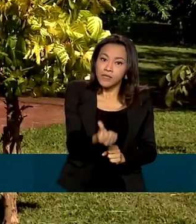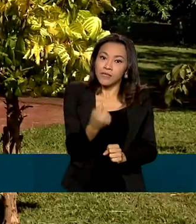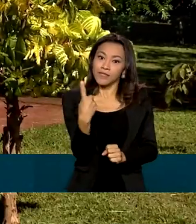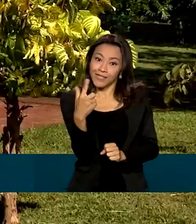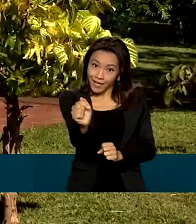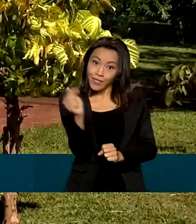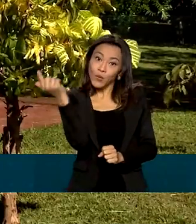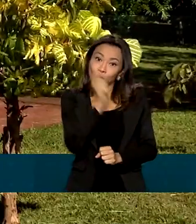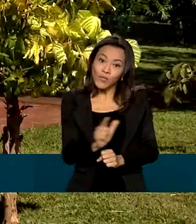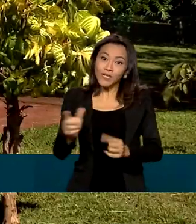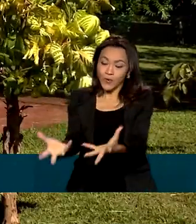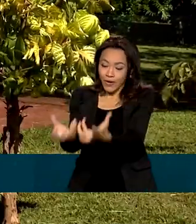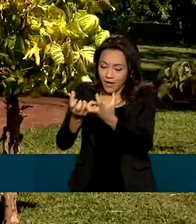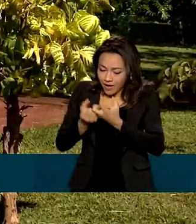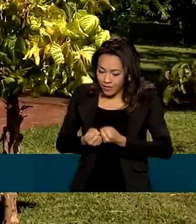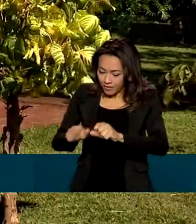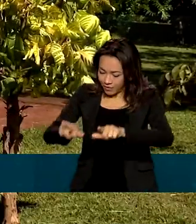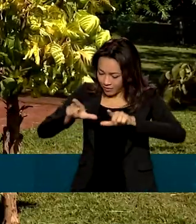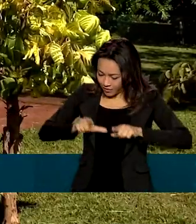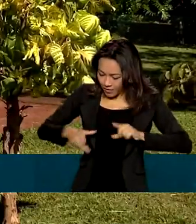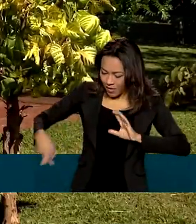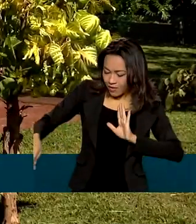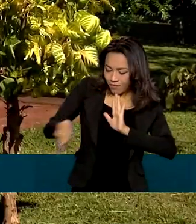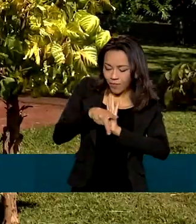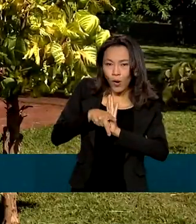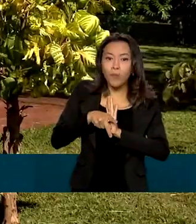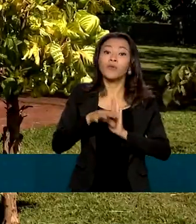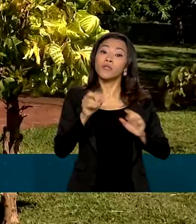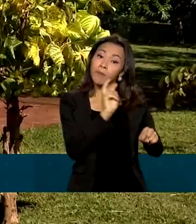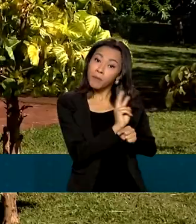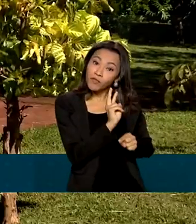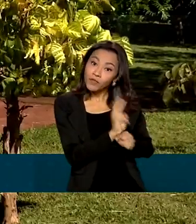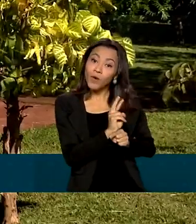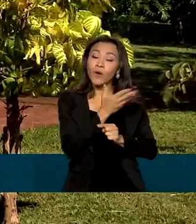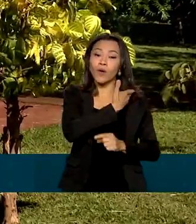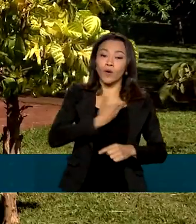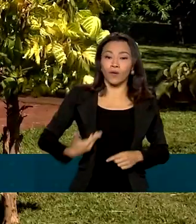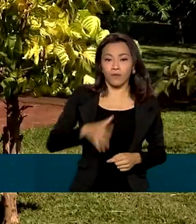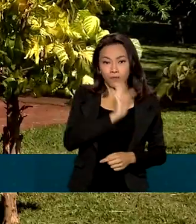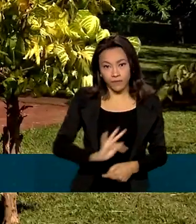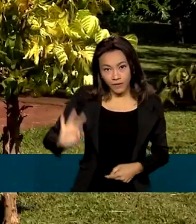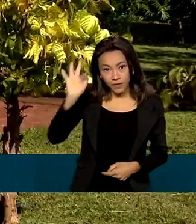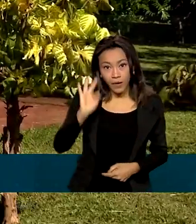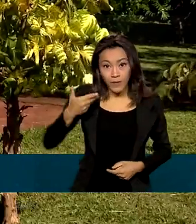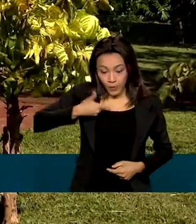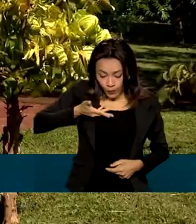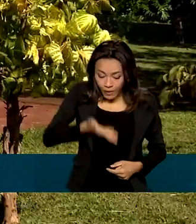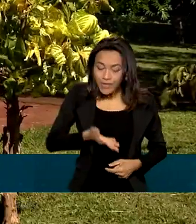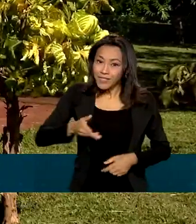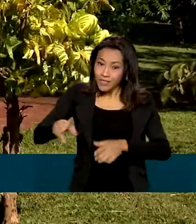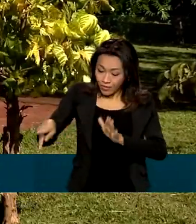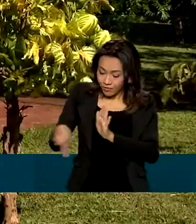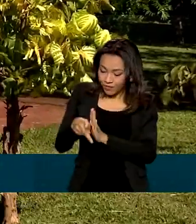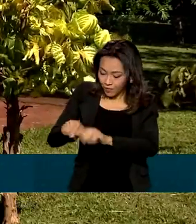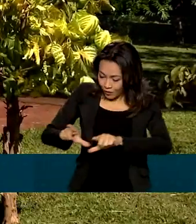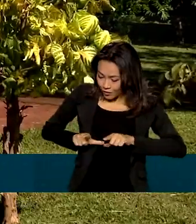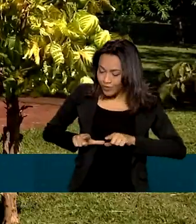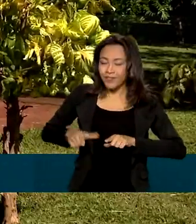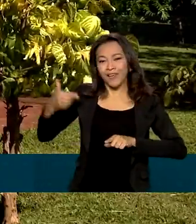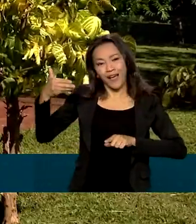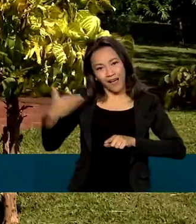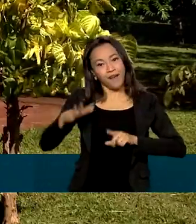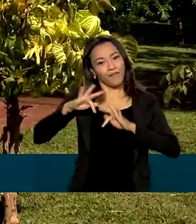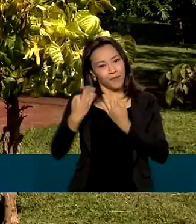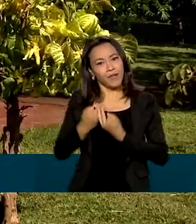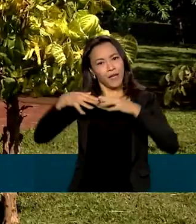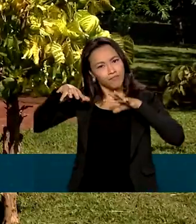receber títulos fundiários, provisórios e definitivos do governo federal. Se com o título definitivo, a família se torna